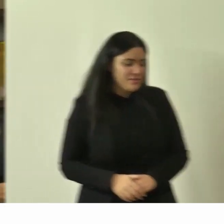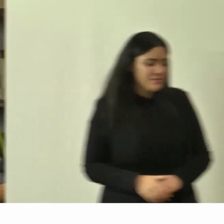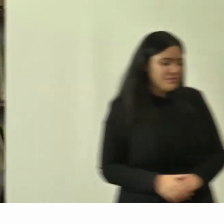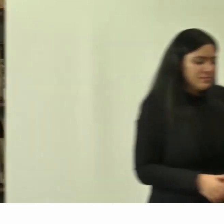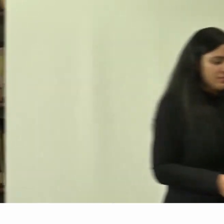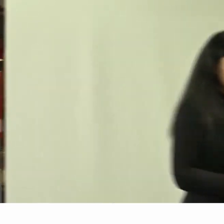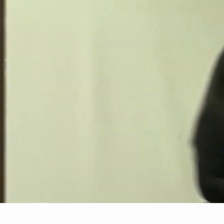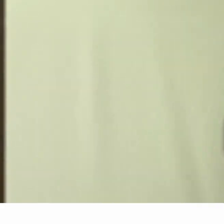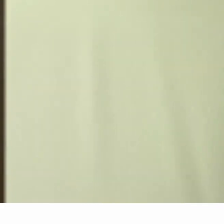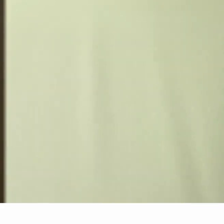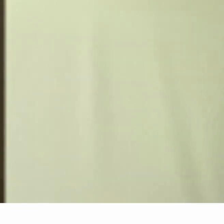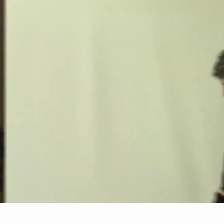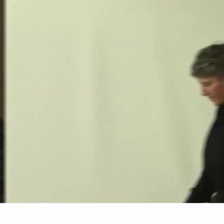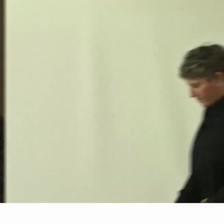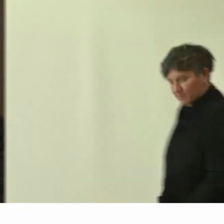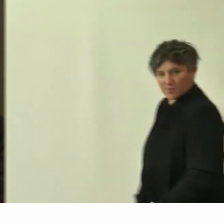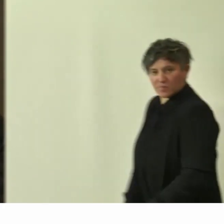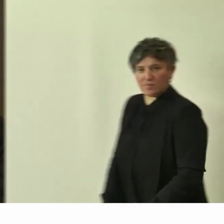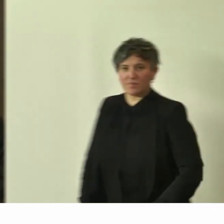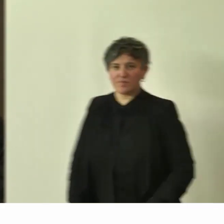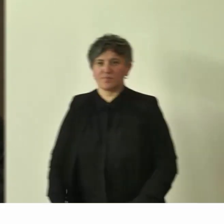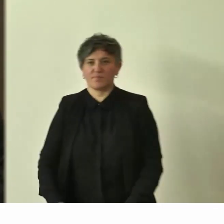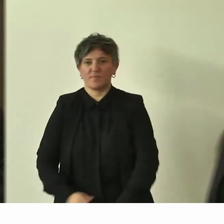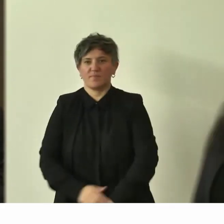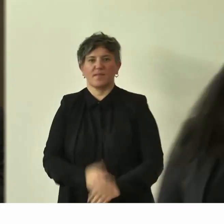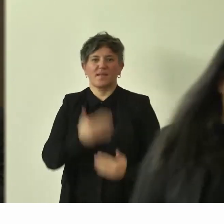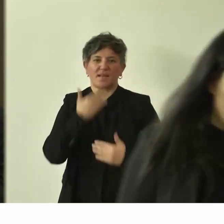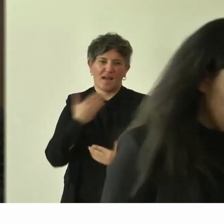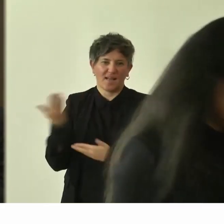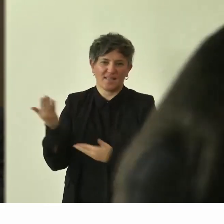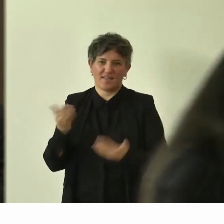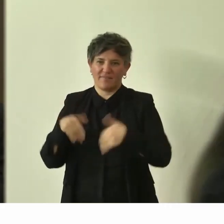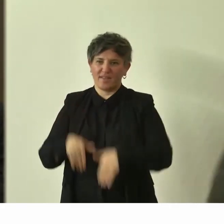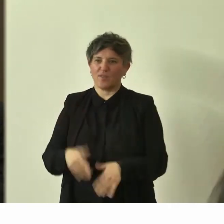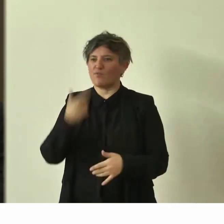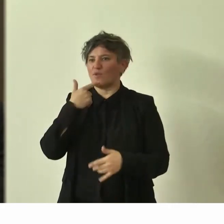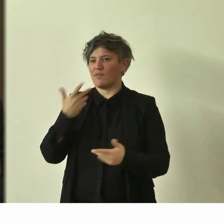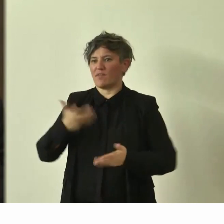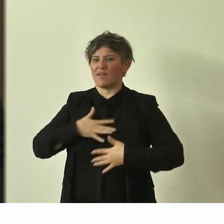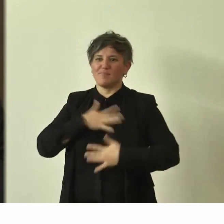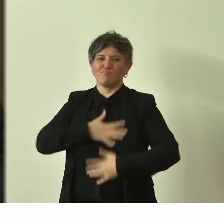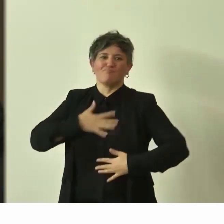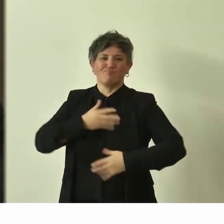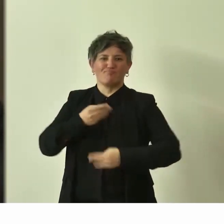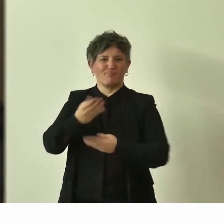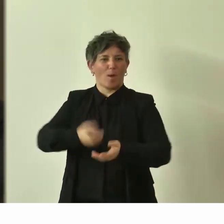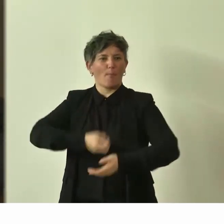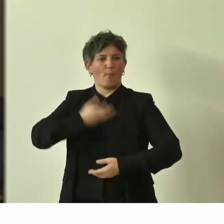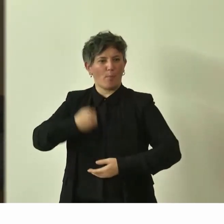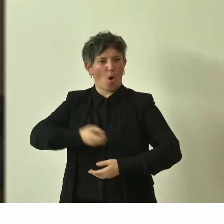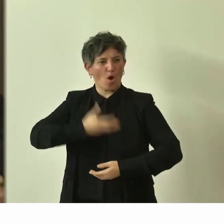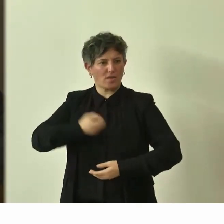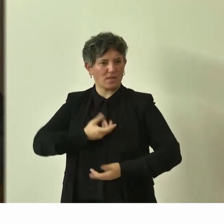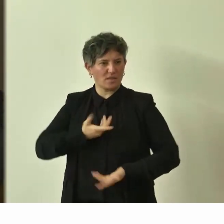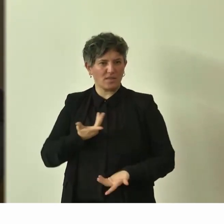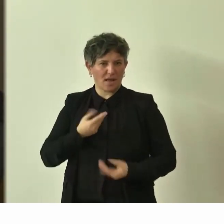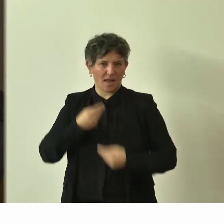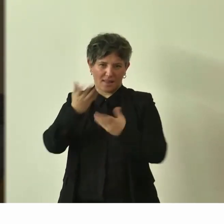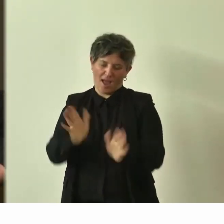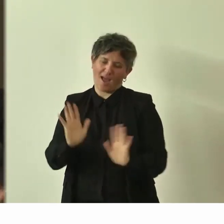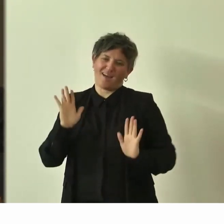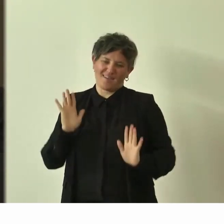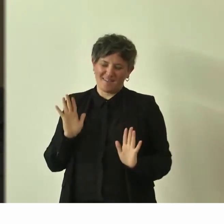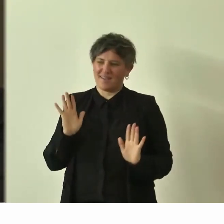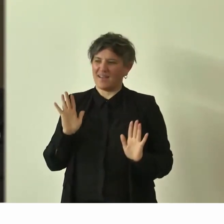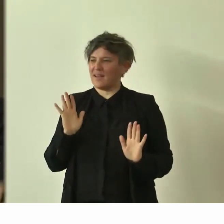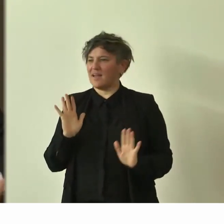In realtà mi avete invitato chiedendo di alietarvi con qualche poesia. Io posso dire